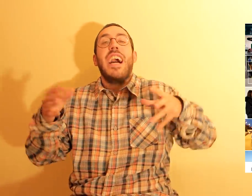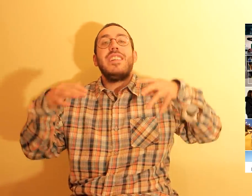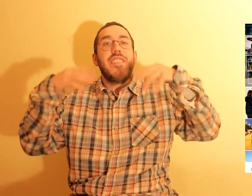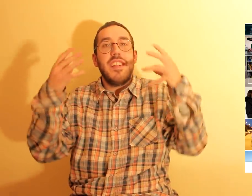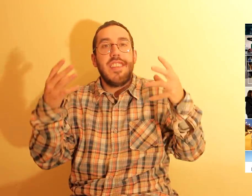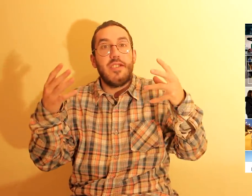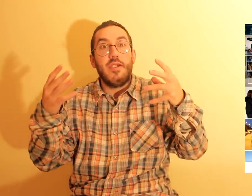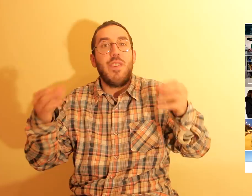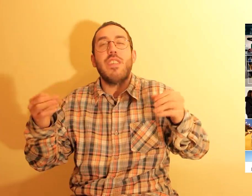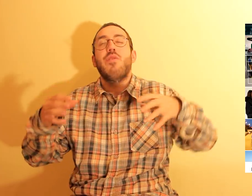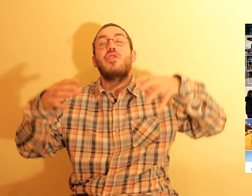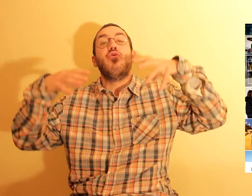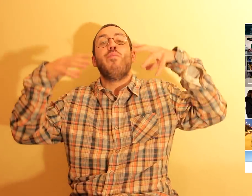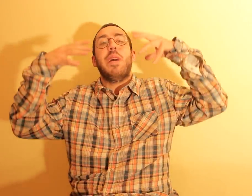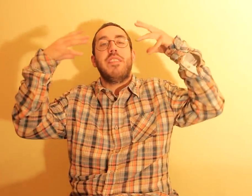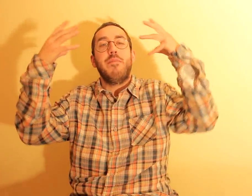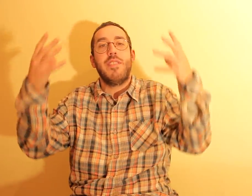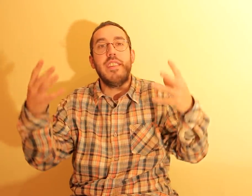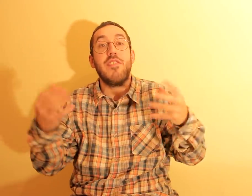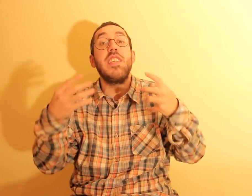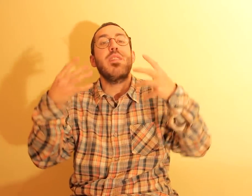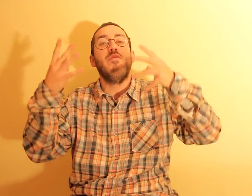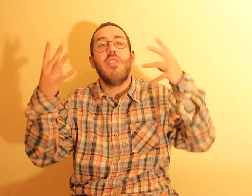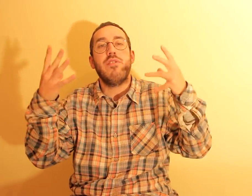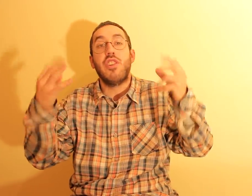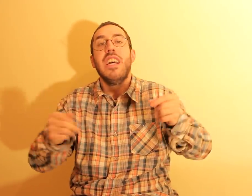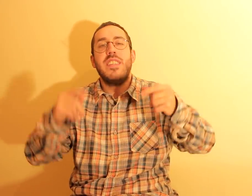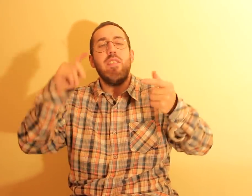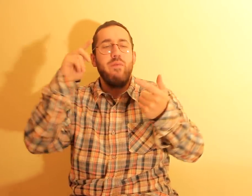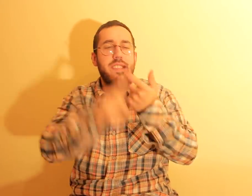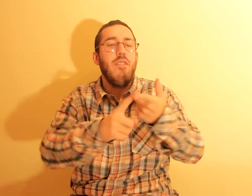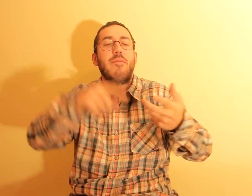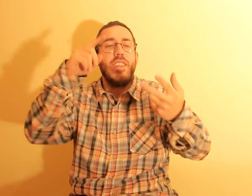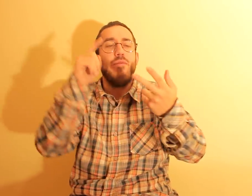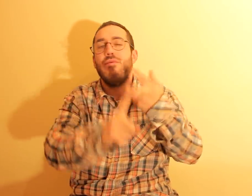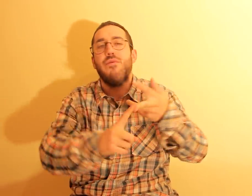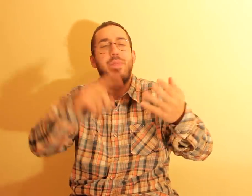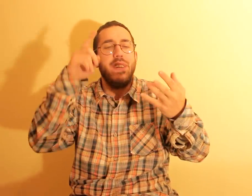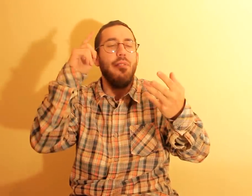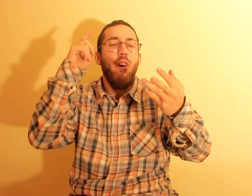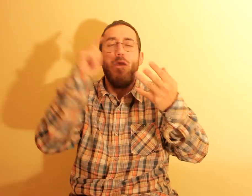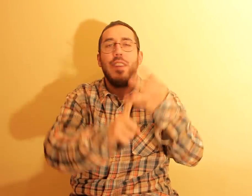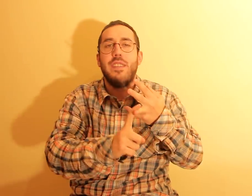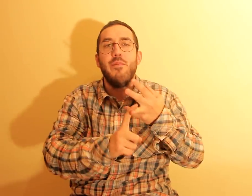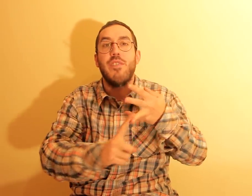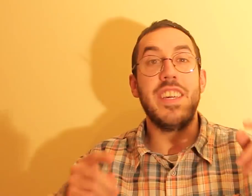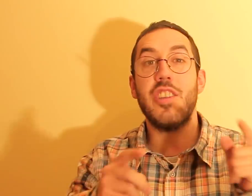além de realizar sonhos, fazem coisas super divertidas e amorosas, sigam o Instagram, sigam o YouTube, sigam o Facebook, que eles